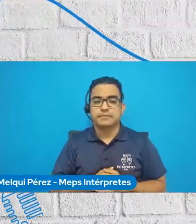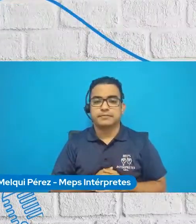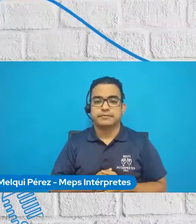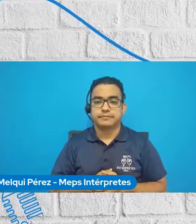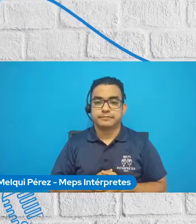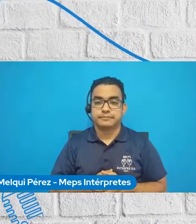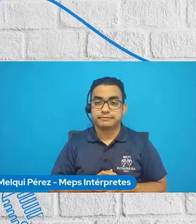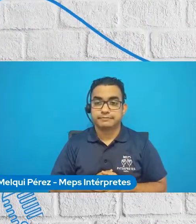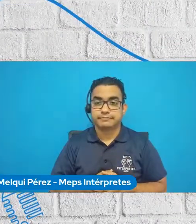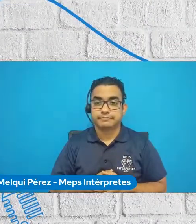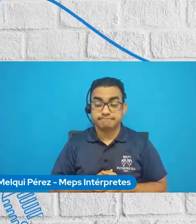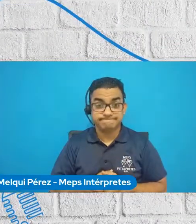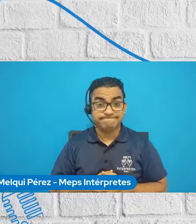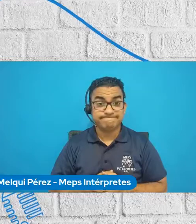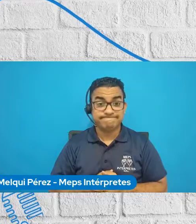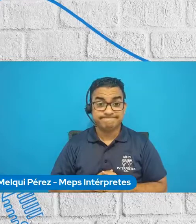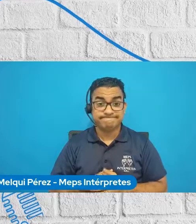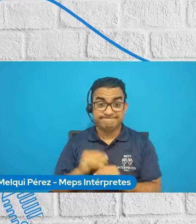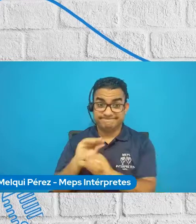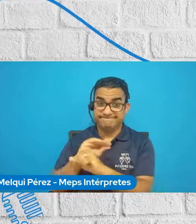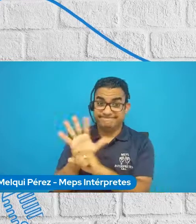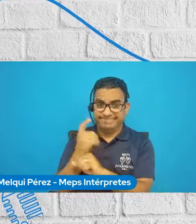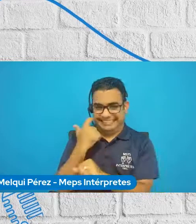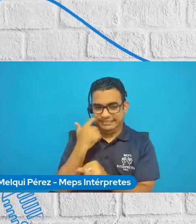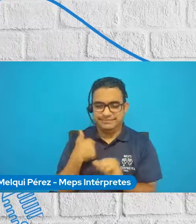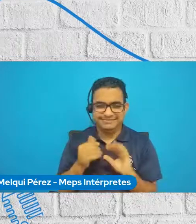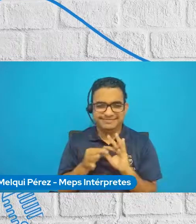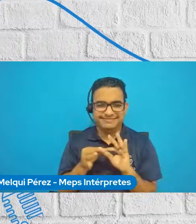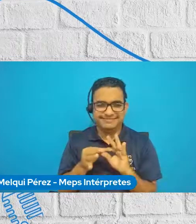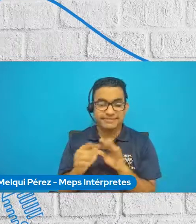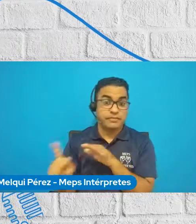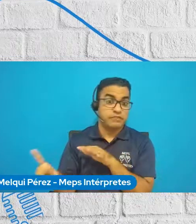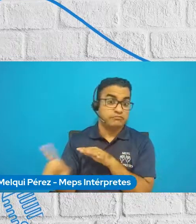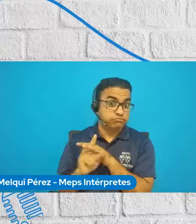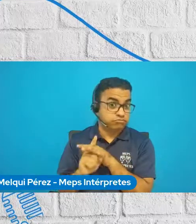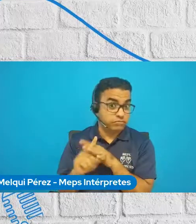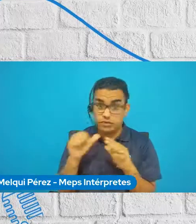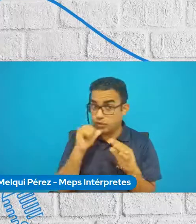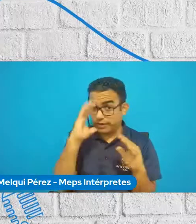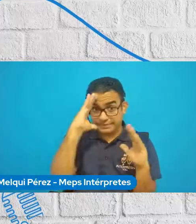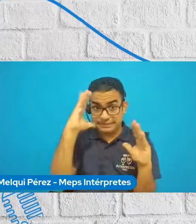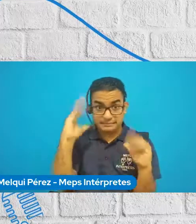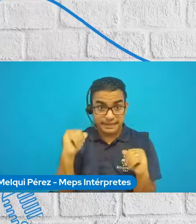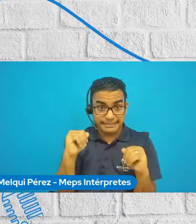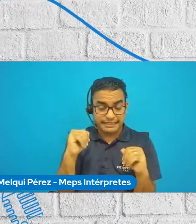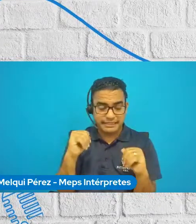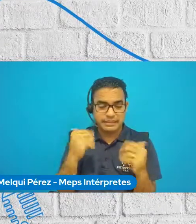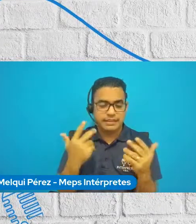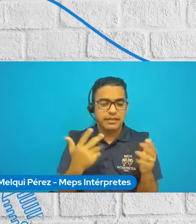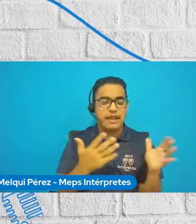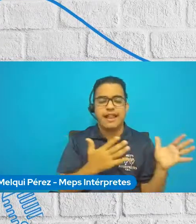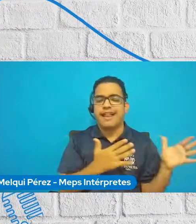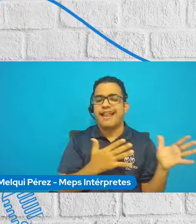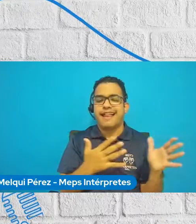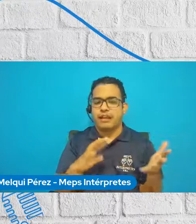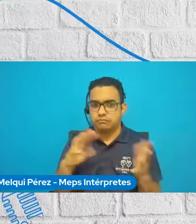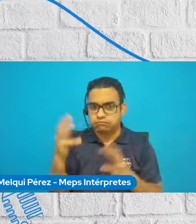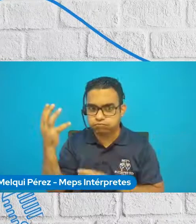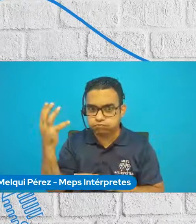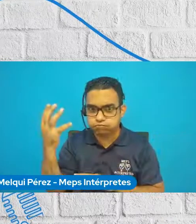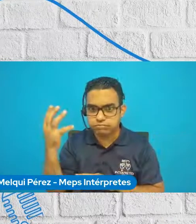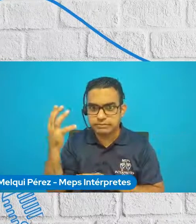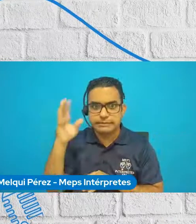Sí, justo con el tema de la pandemia, como había dicho antes, se había ideado un proyecto, un programa de